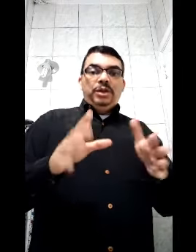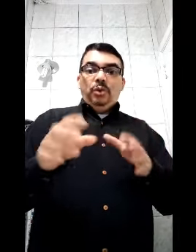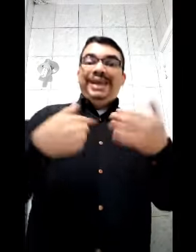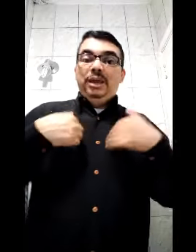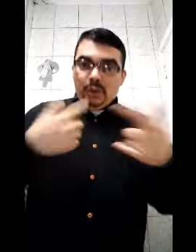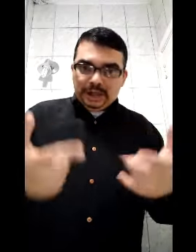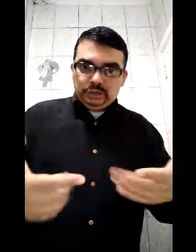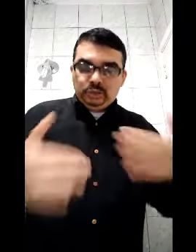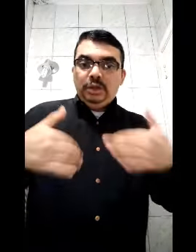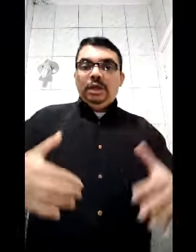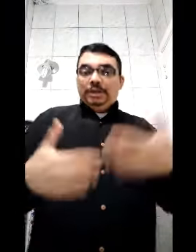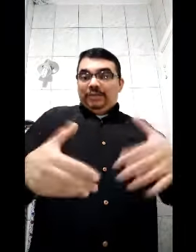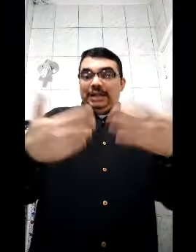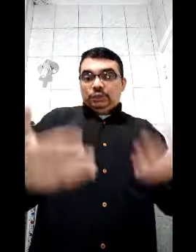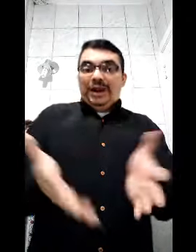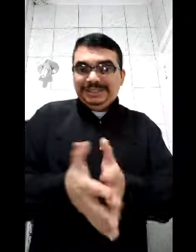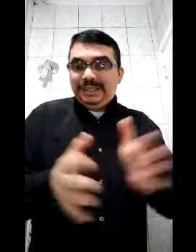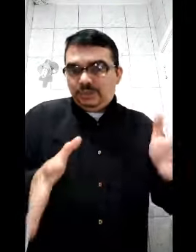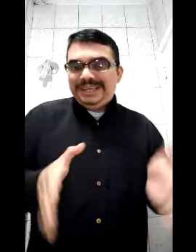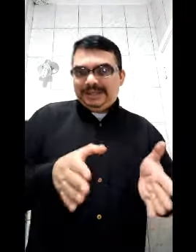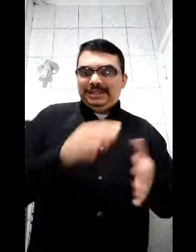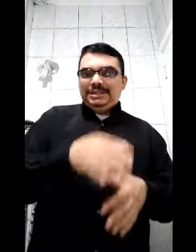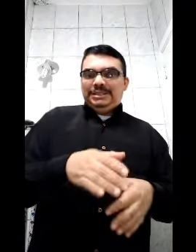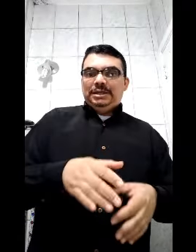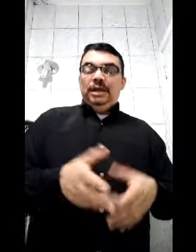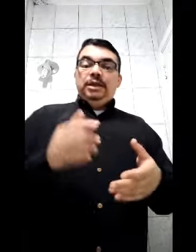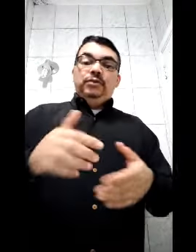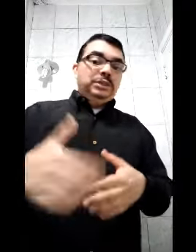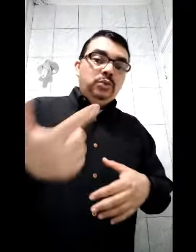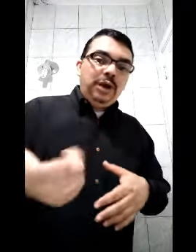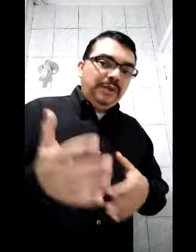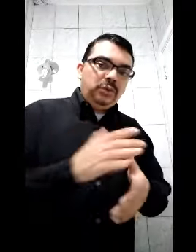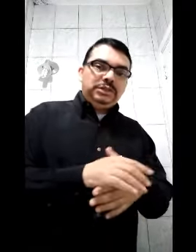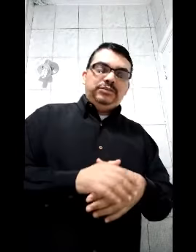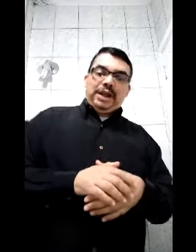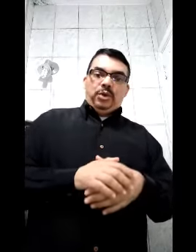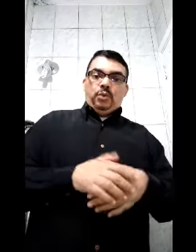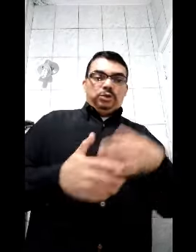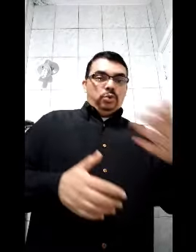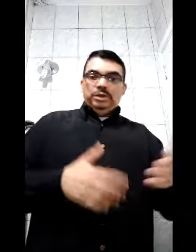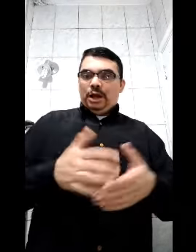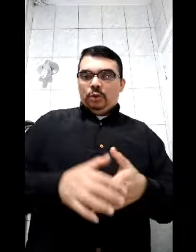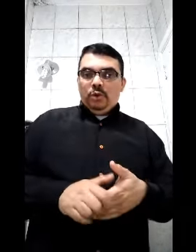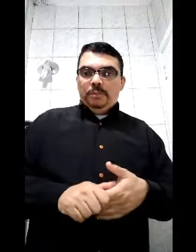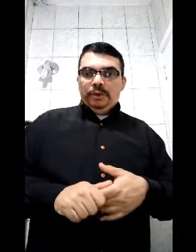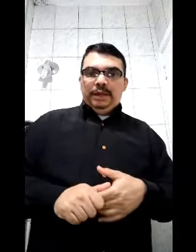eu acho, na verdade, quase tenho certeza, sim, que você nunca vai conseguir falar com um ator da Globo, né?